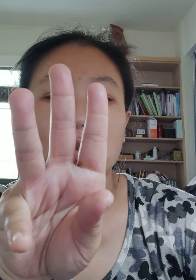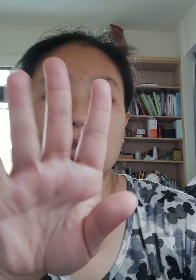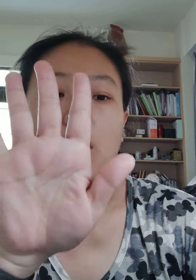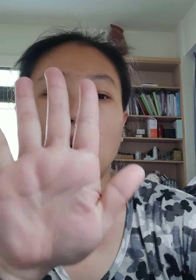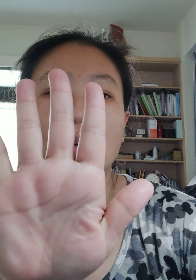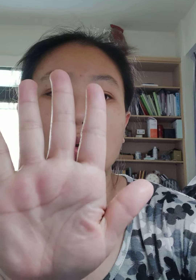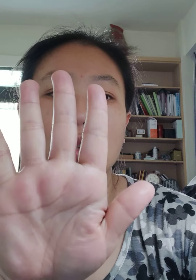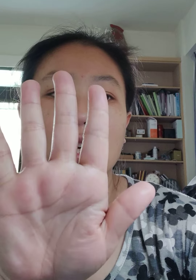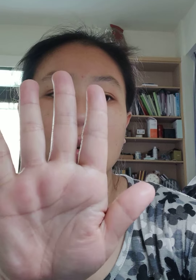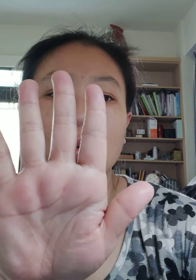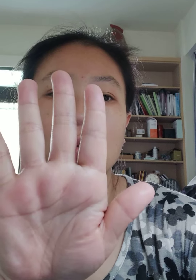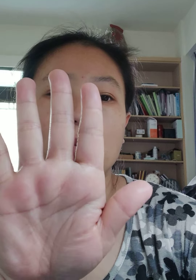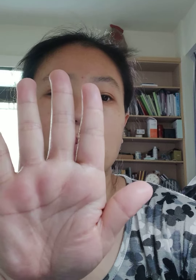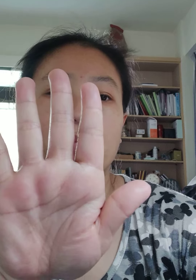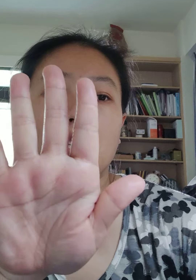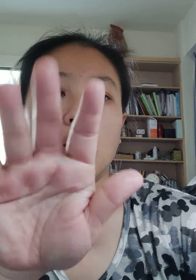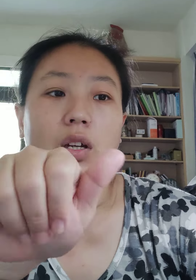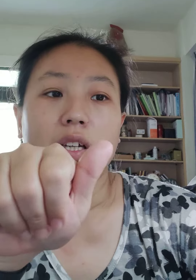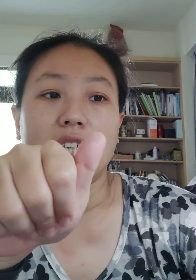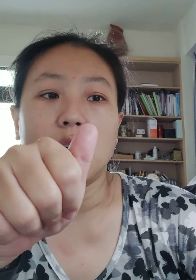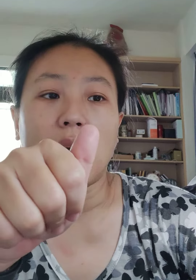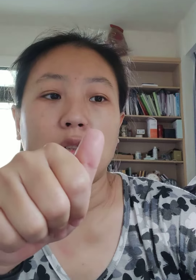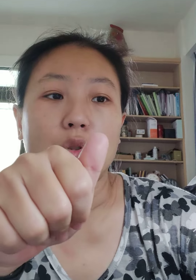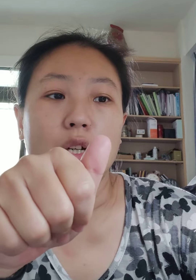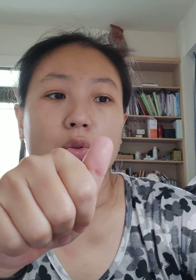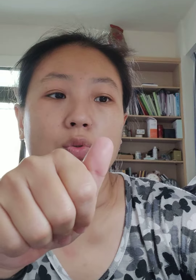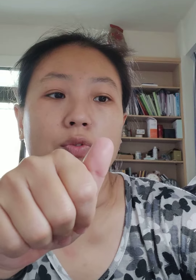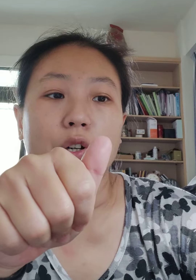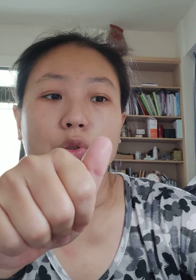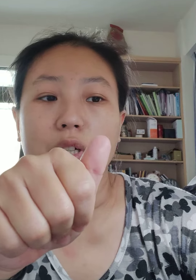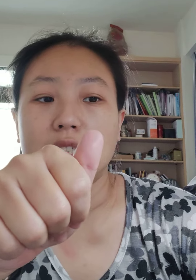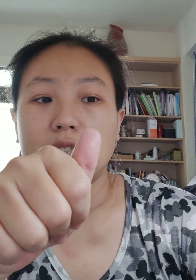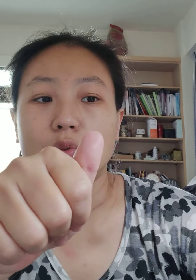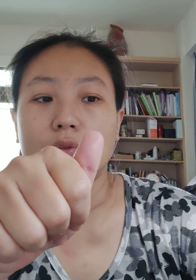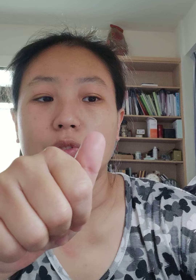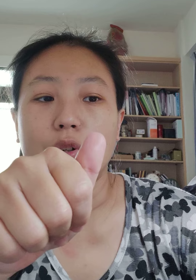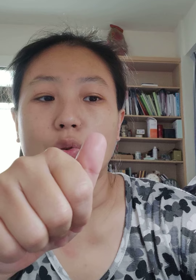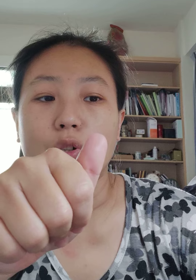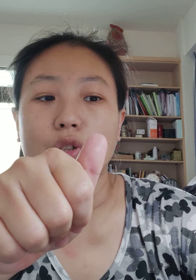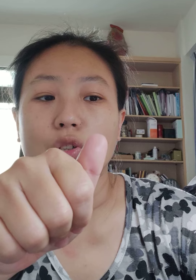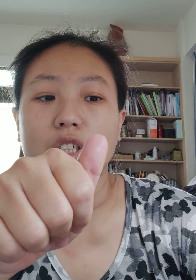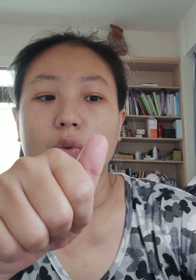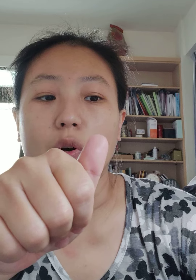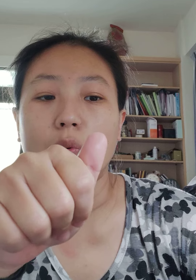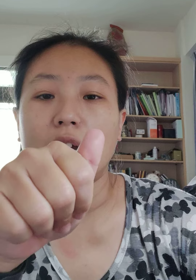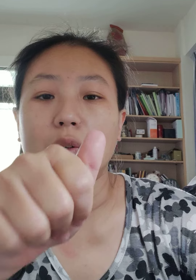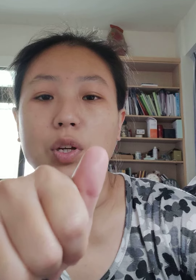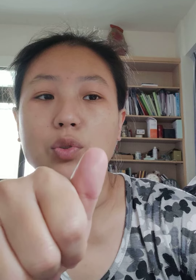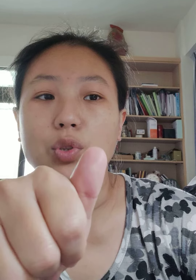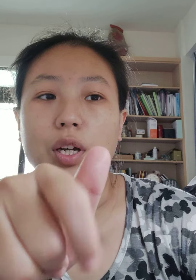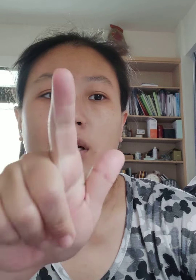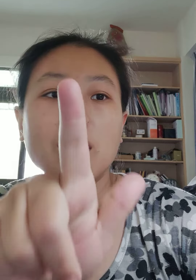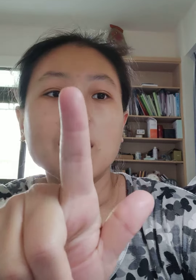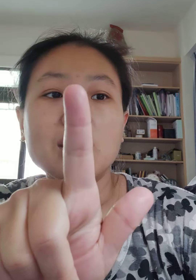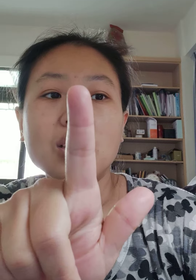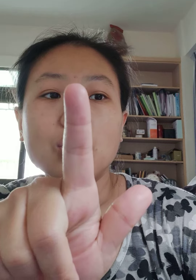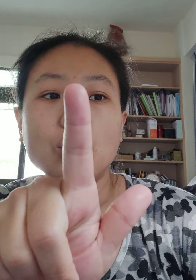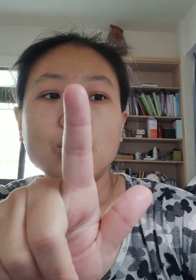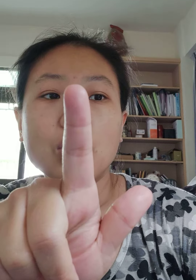论五觉路一贯觉路佛觉至尊佛陀就近果位圣中觉